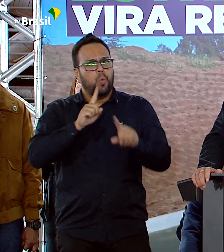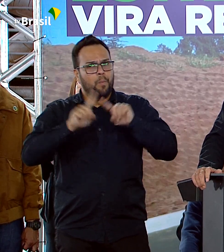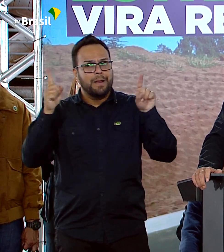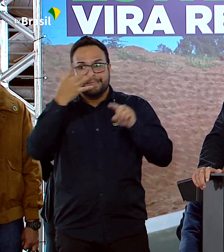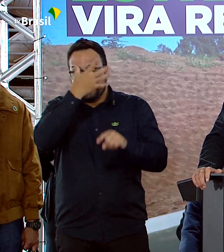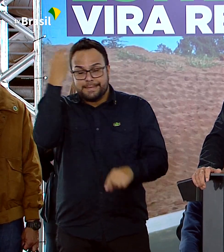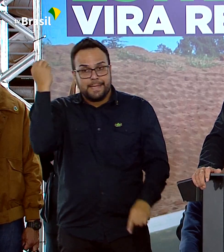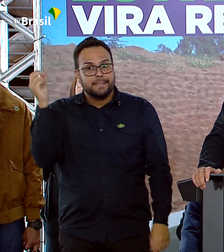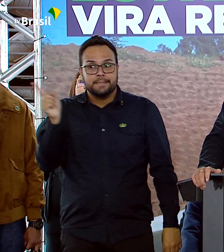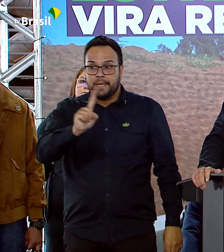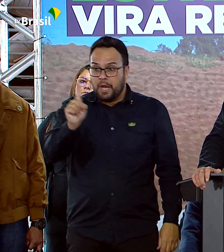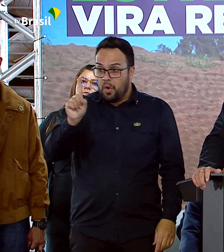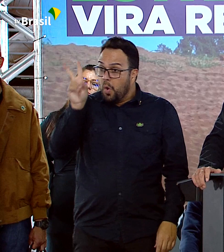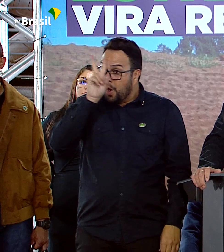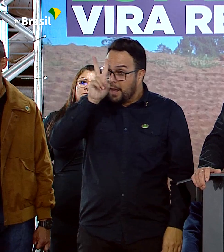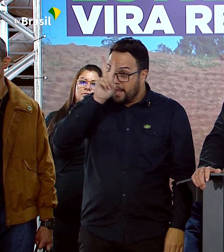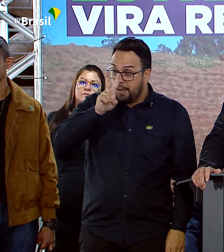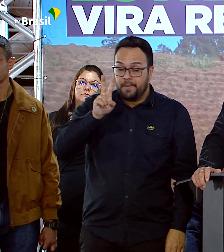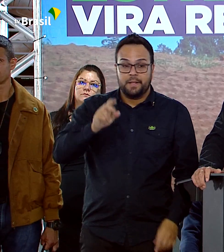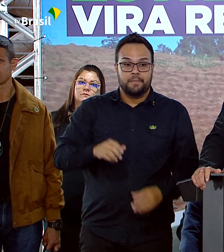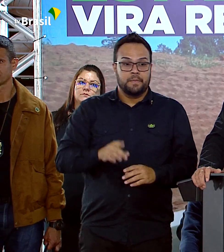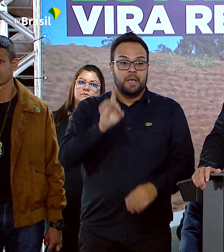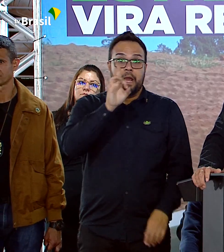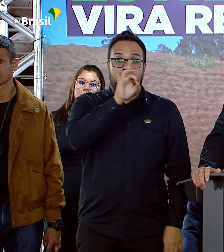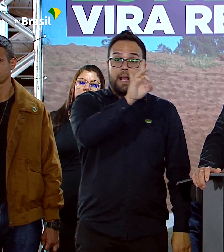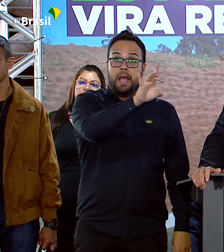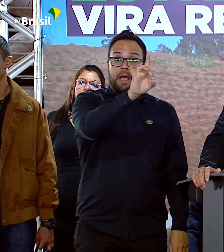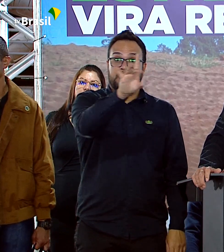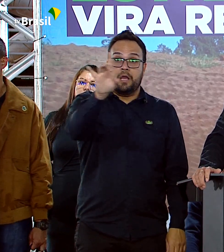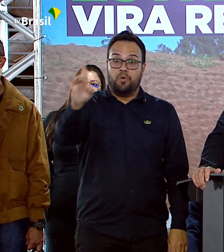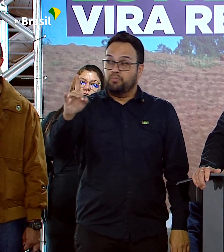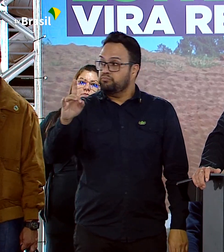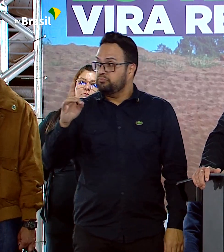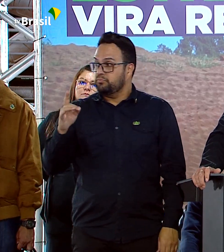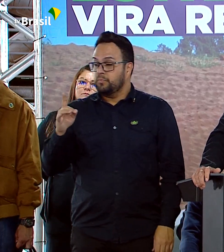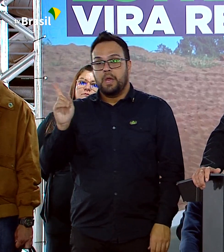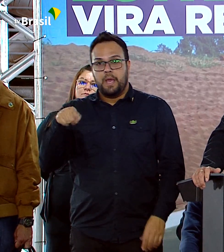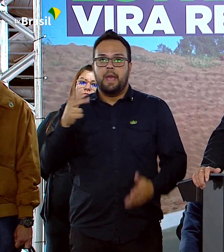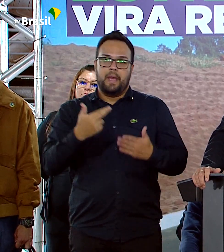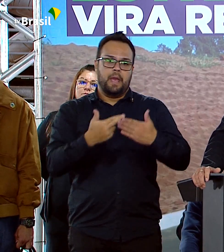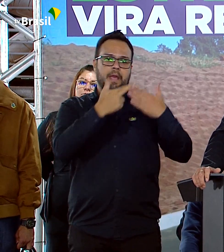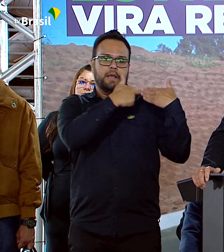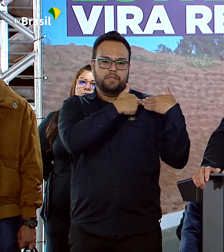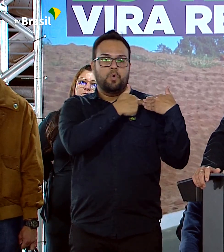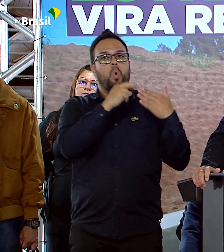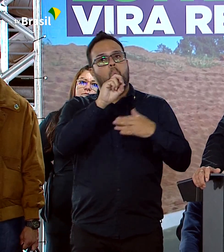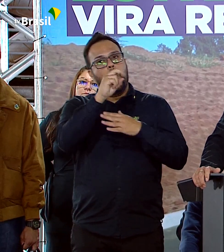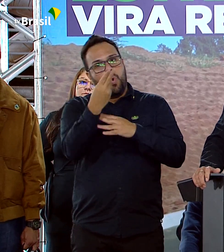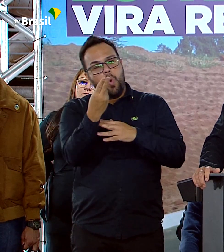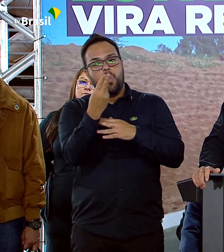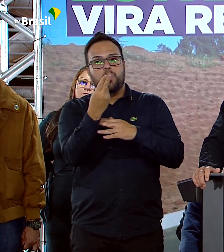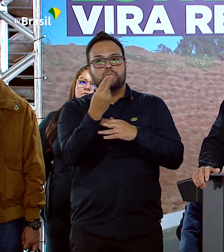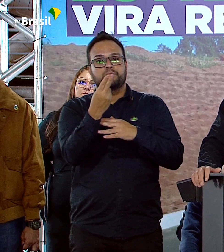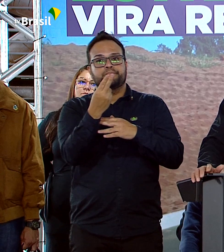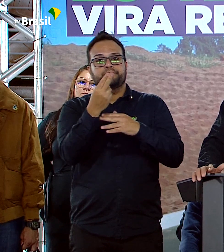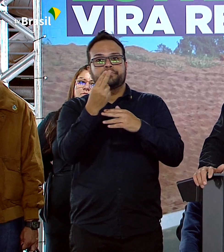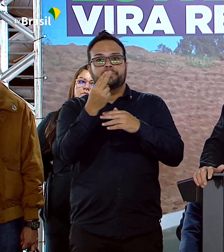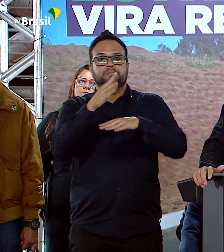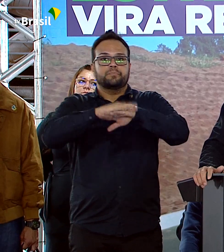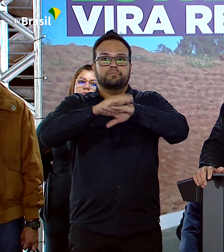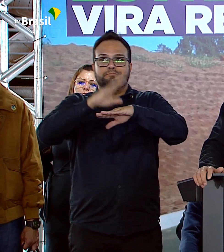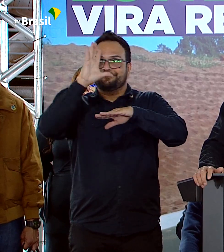cada um de nós é responsável ou escravo das suas